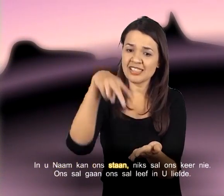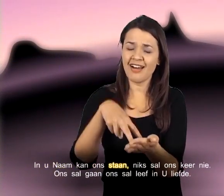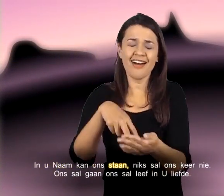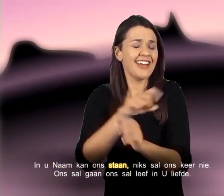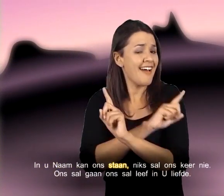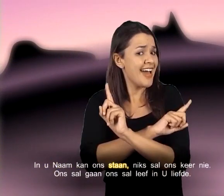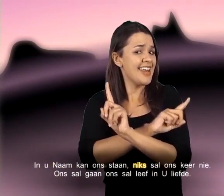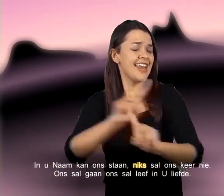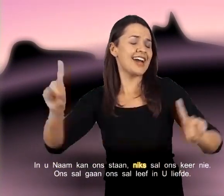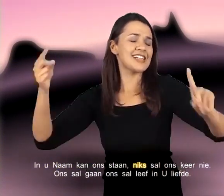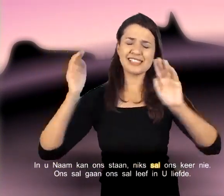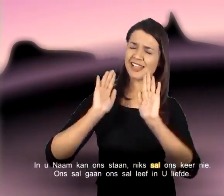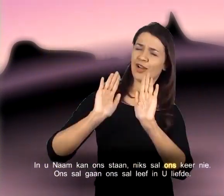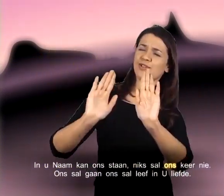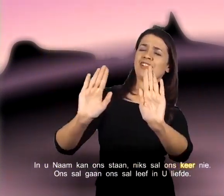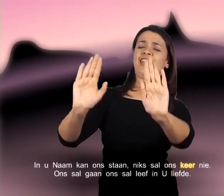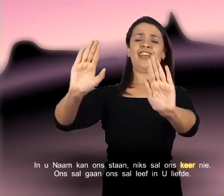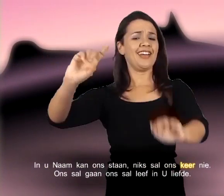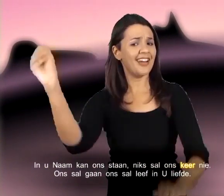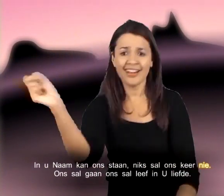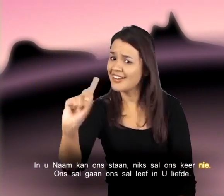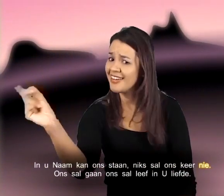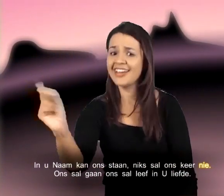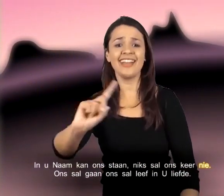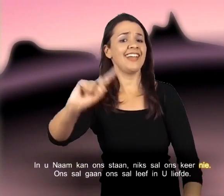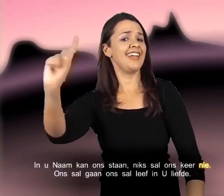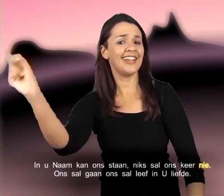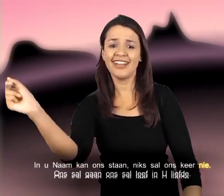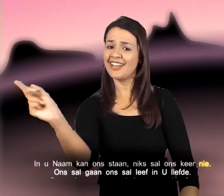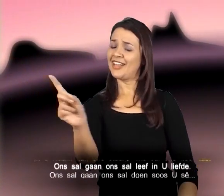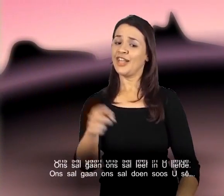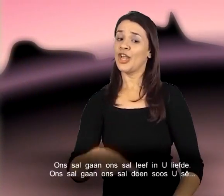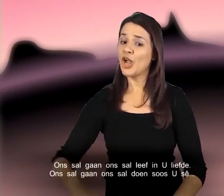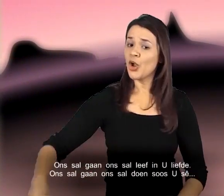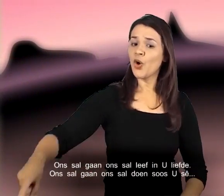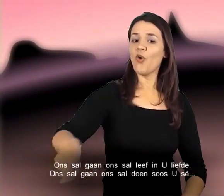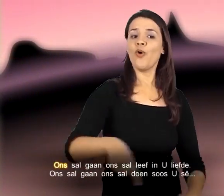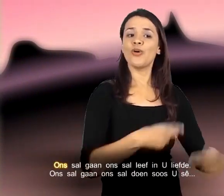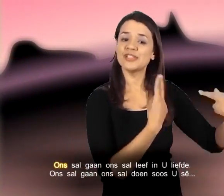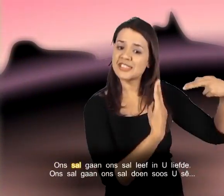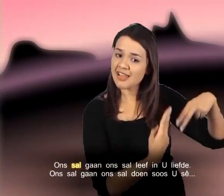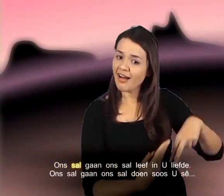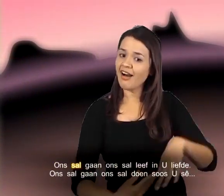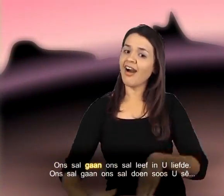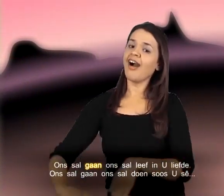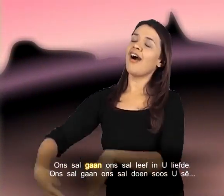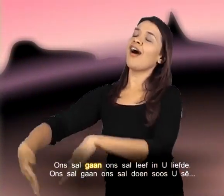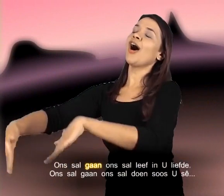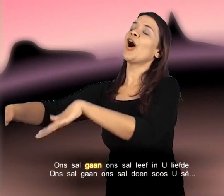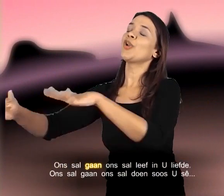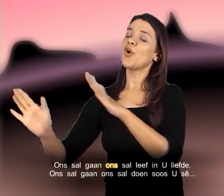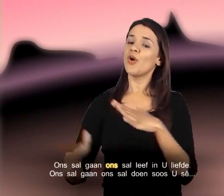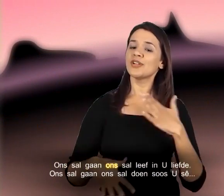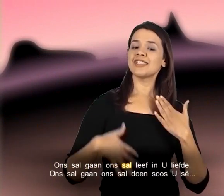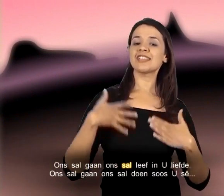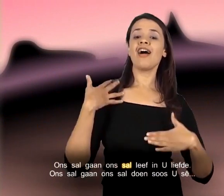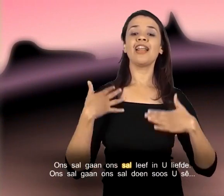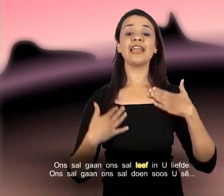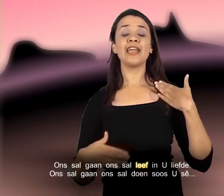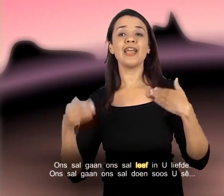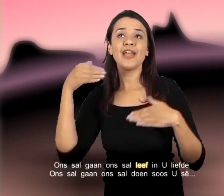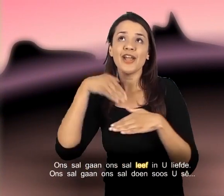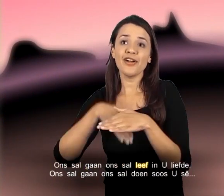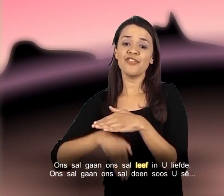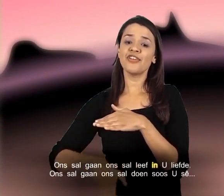die